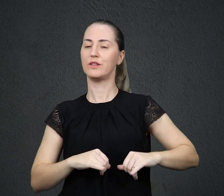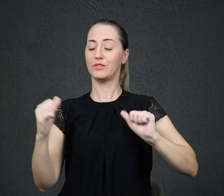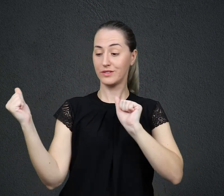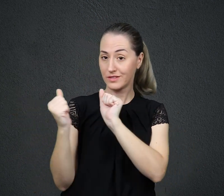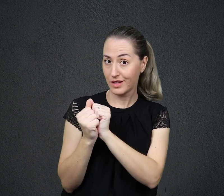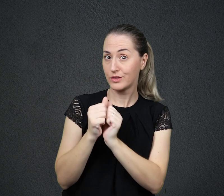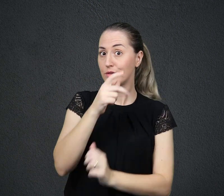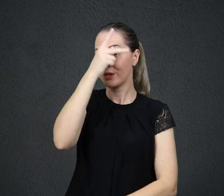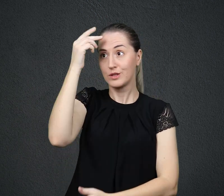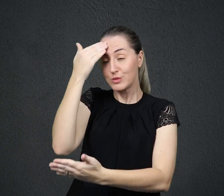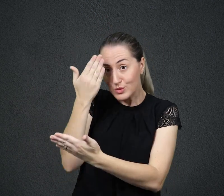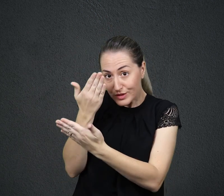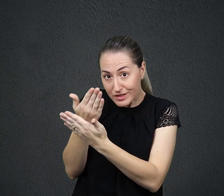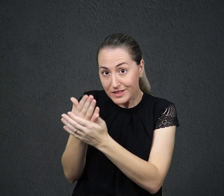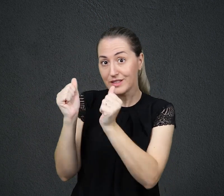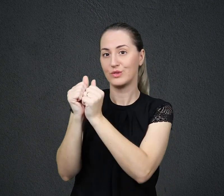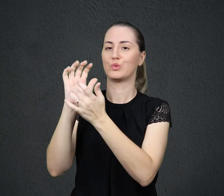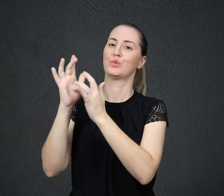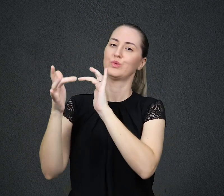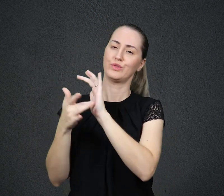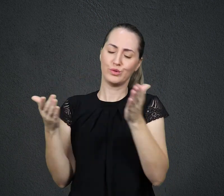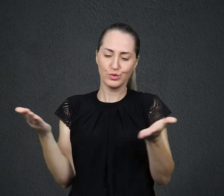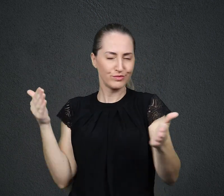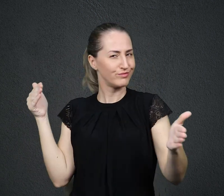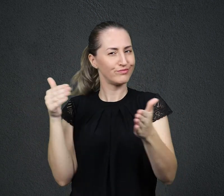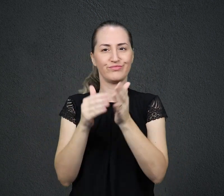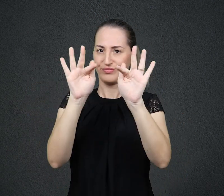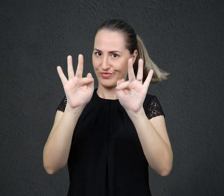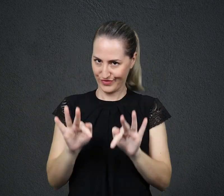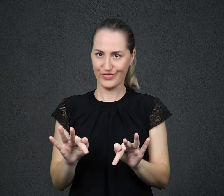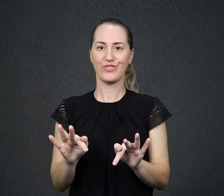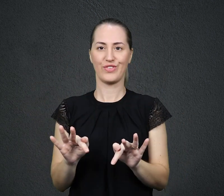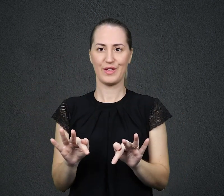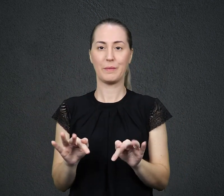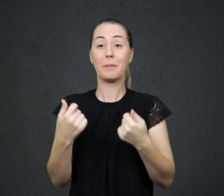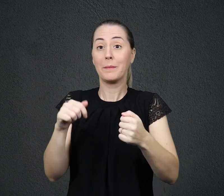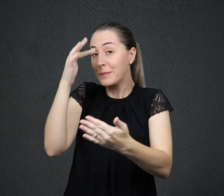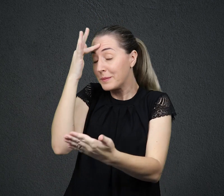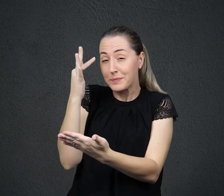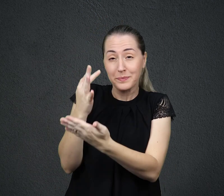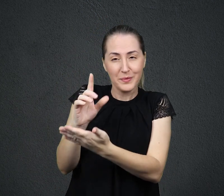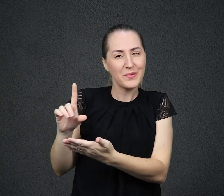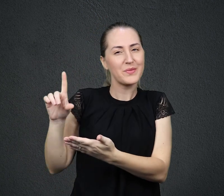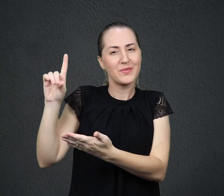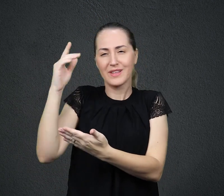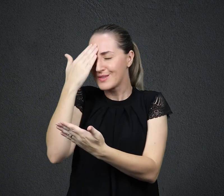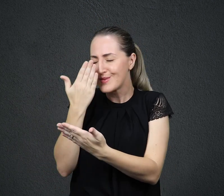tempos. Fé em Deus e confiança nas verdades de sua palavra são nossas armas contra o medo.